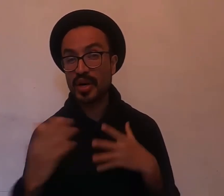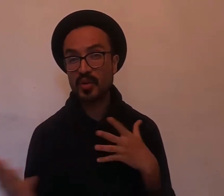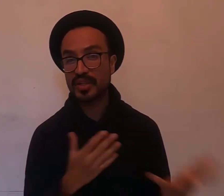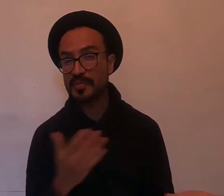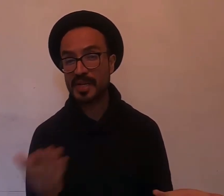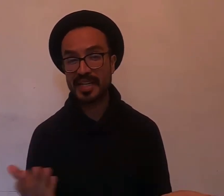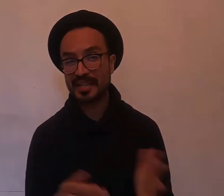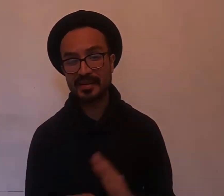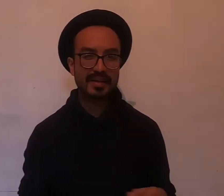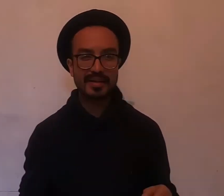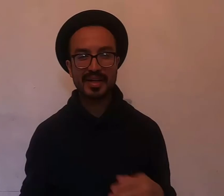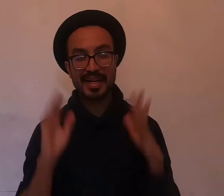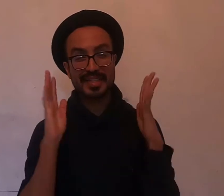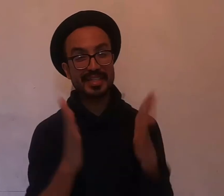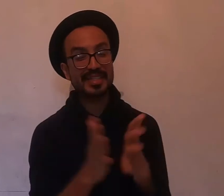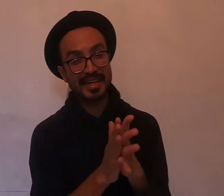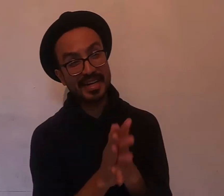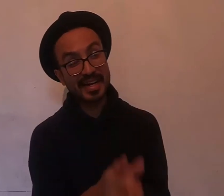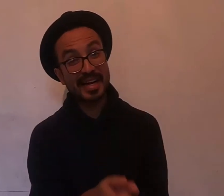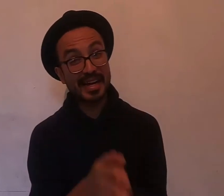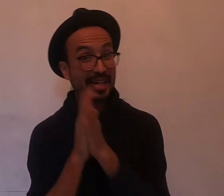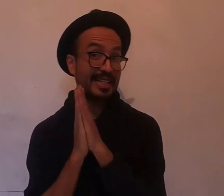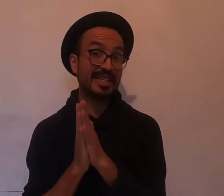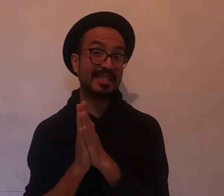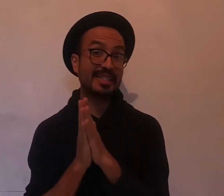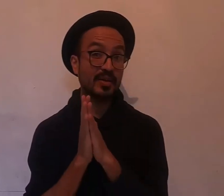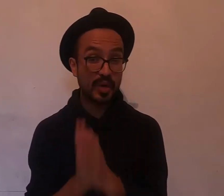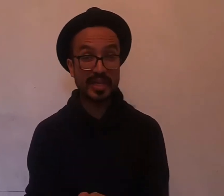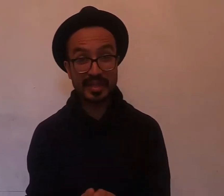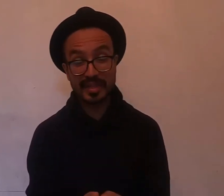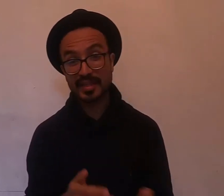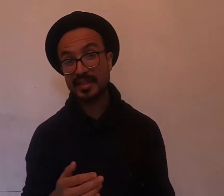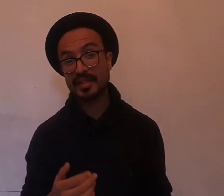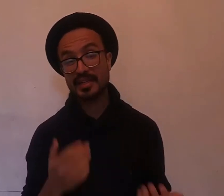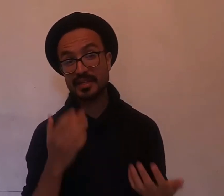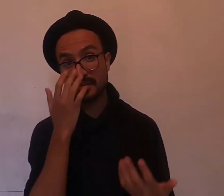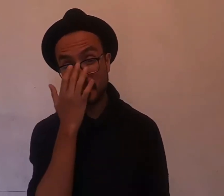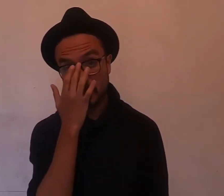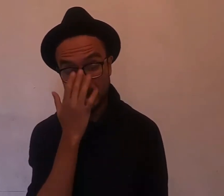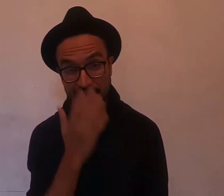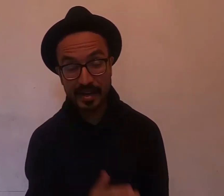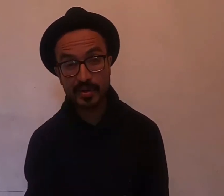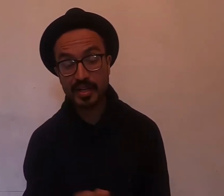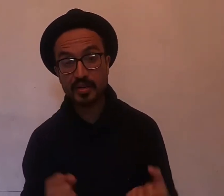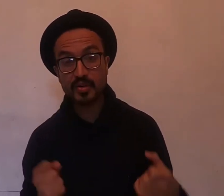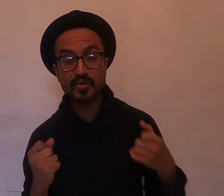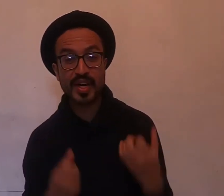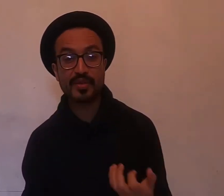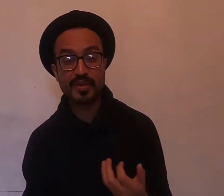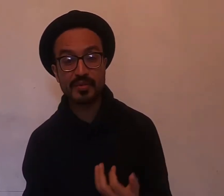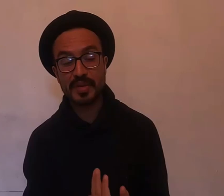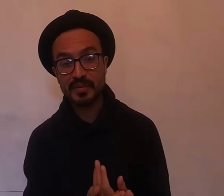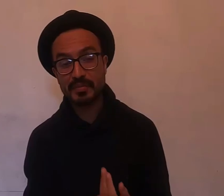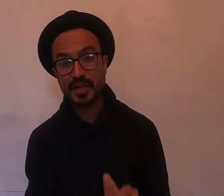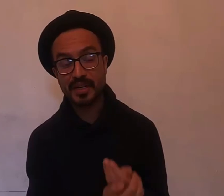u otra manera. Gracias Elena, gracias a Wendy, quienes me invitaron y han confiado en mí para